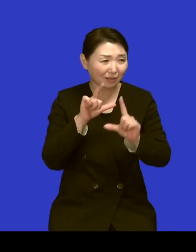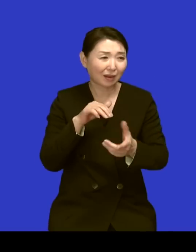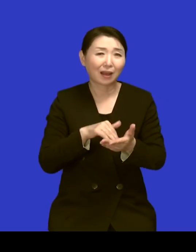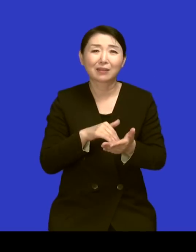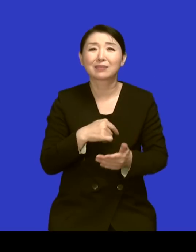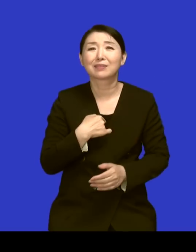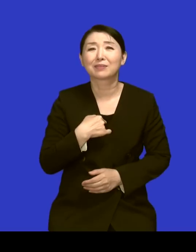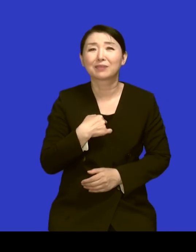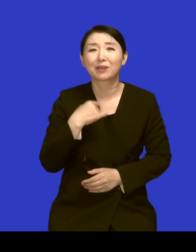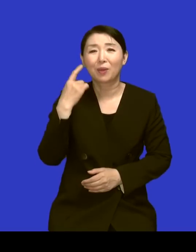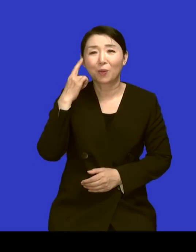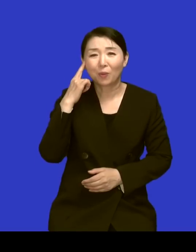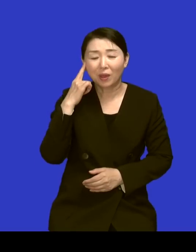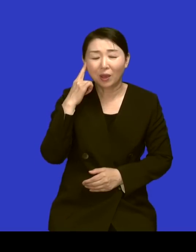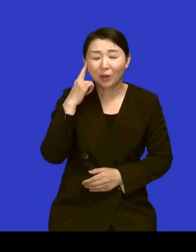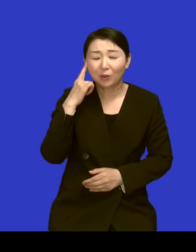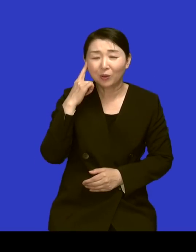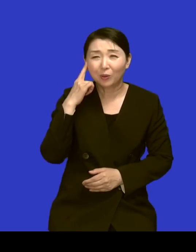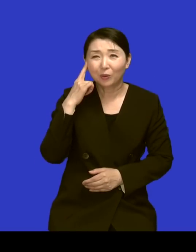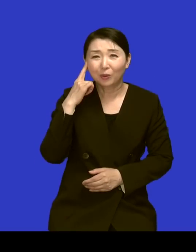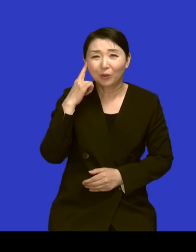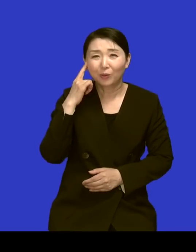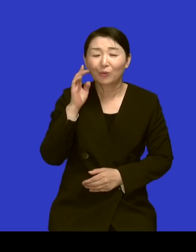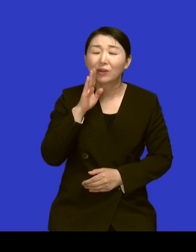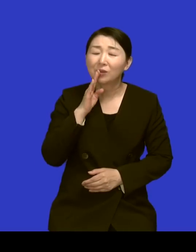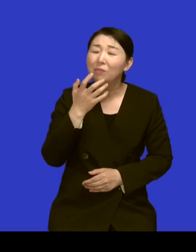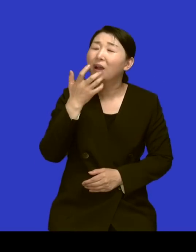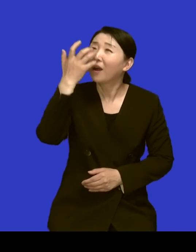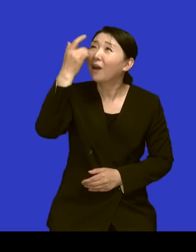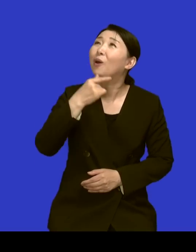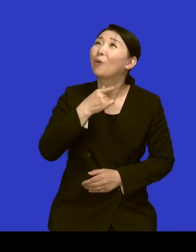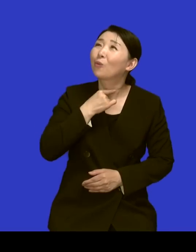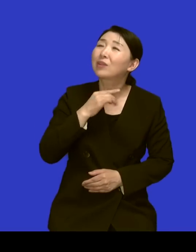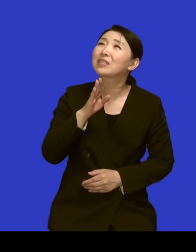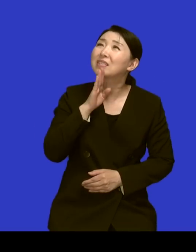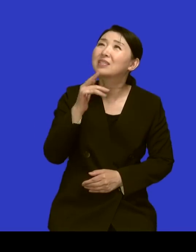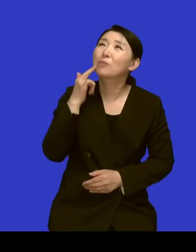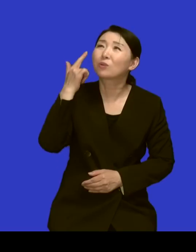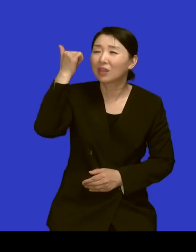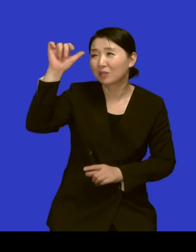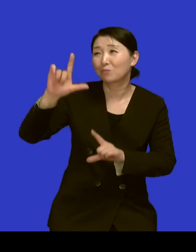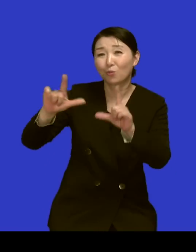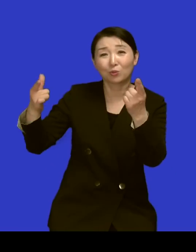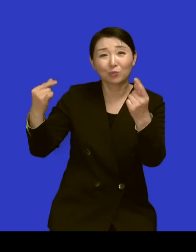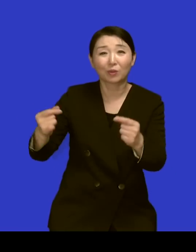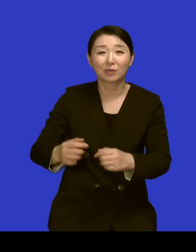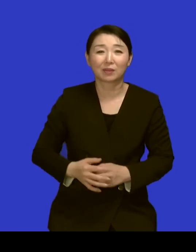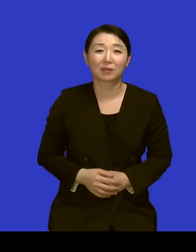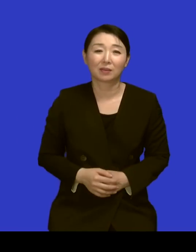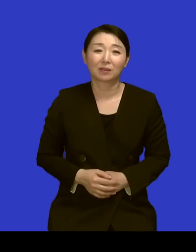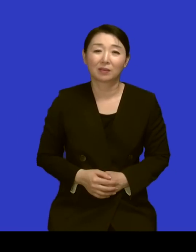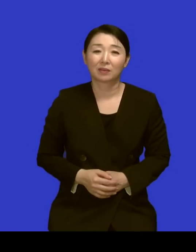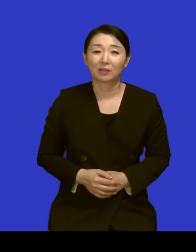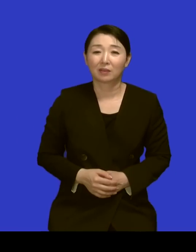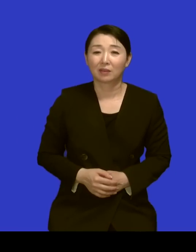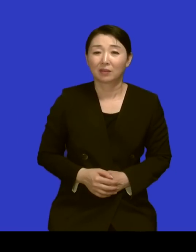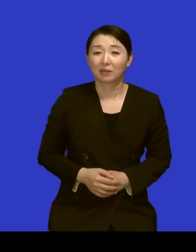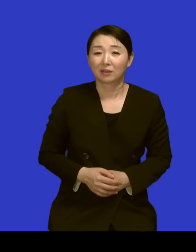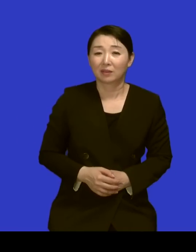그리던 참목사님이셨네요 참목회자이셨고 또 아버님하고 함석헌 선생님이 굉장히 가까운